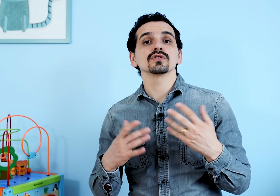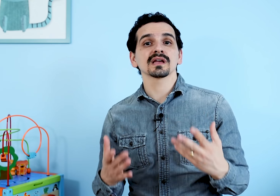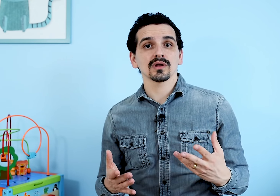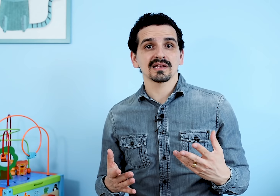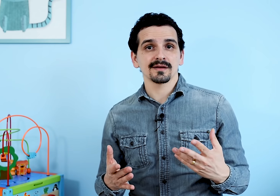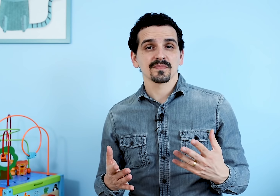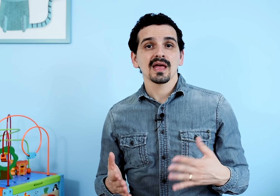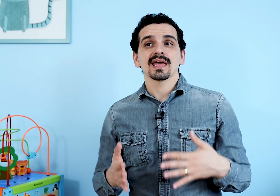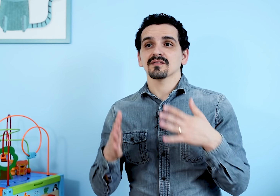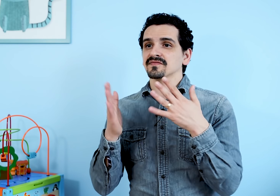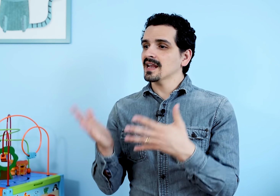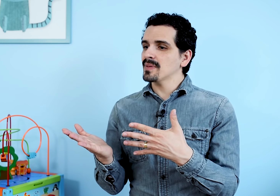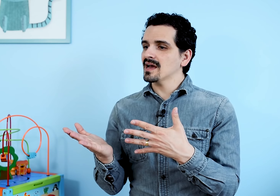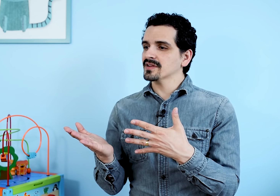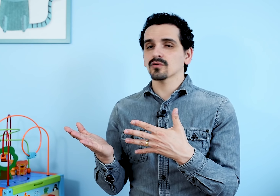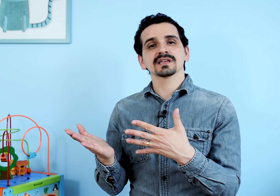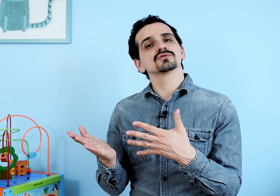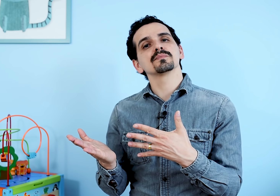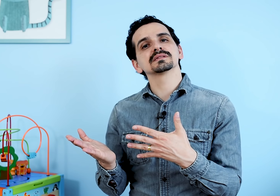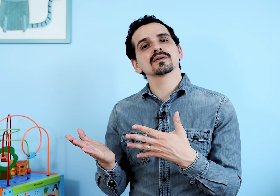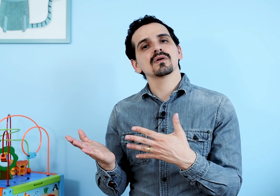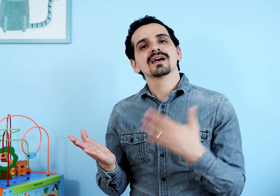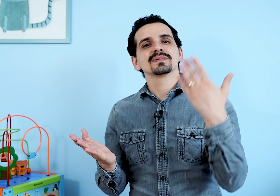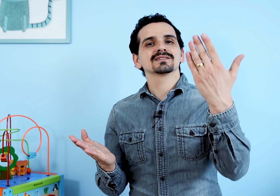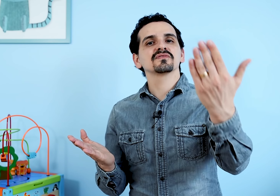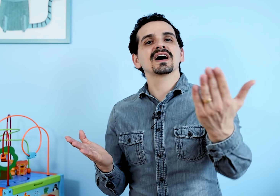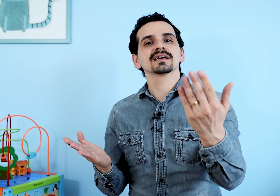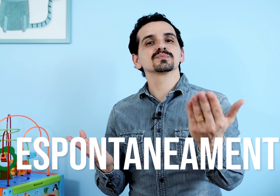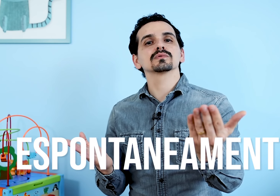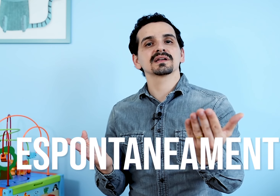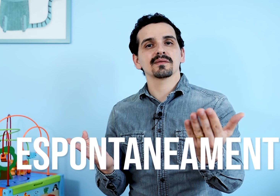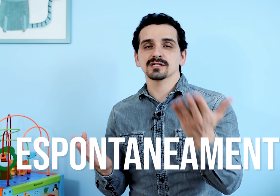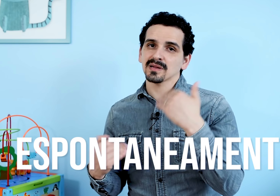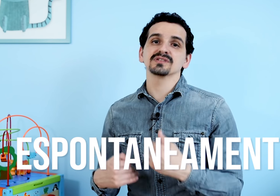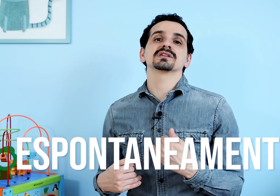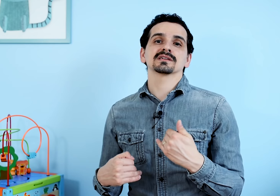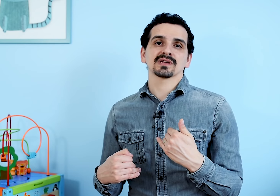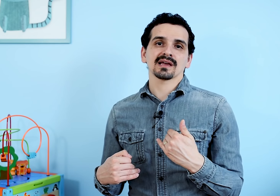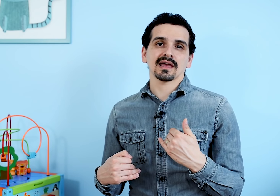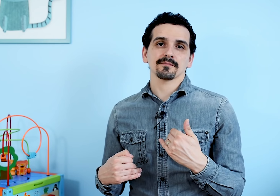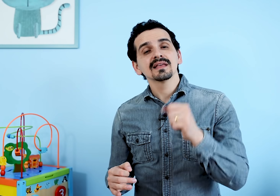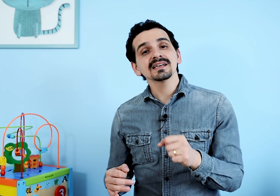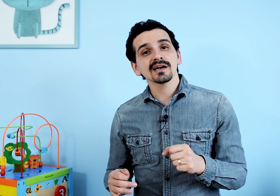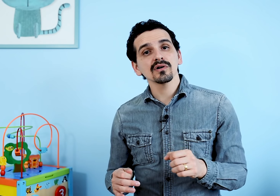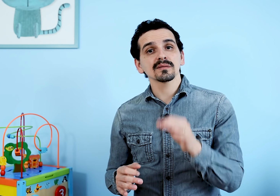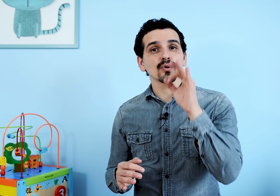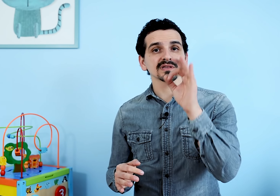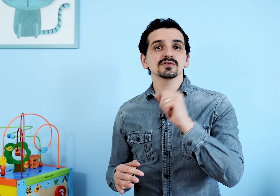muita ecolalia. Ela fala a palavra em contexto de repetição, mas não fala espontaneamente para pedir aquilo que ela quer. Nessa hora, é importante